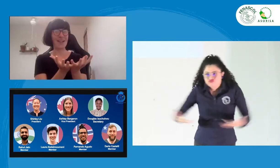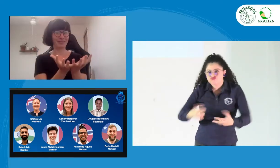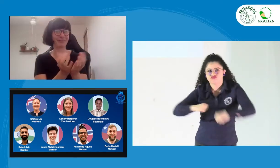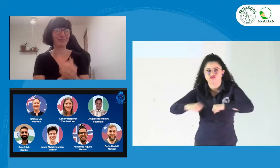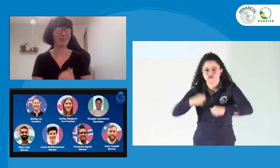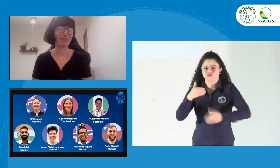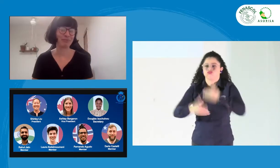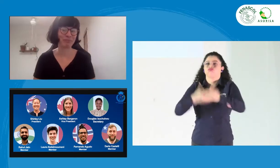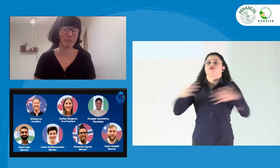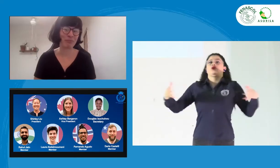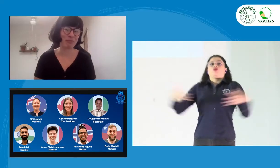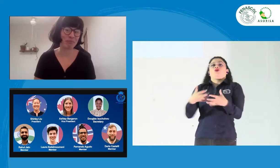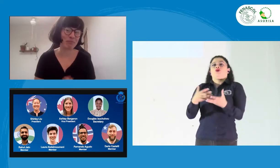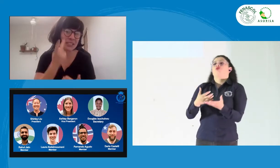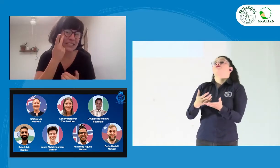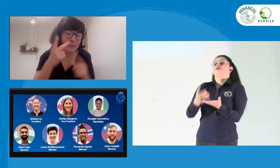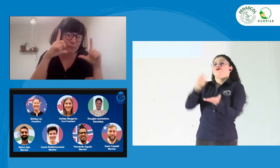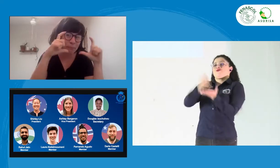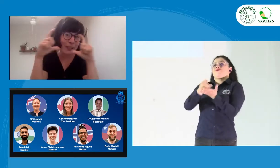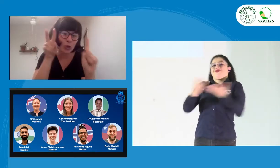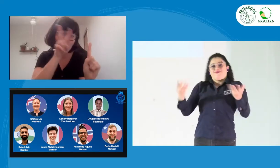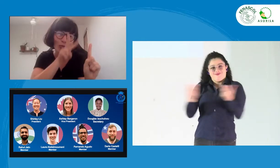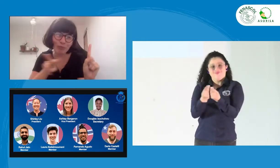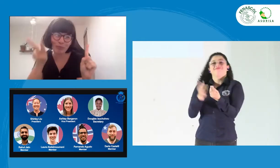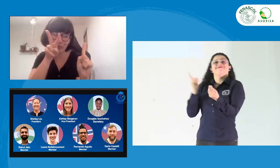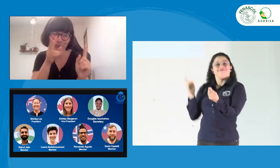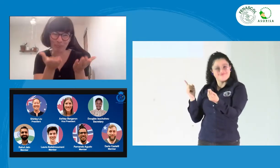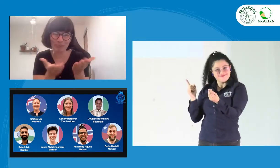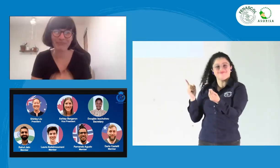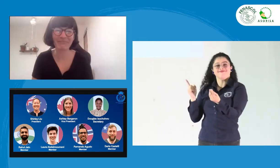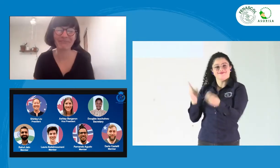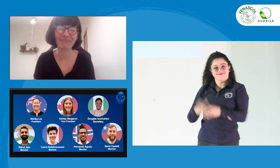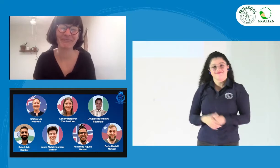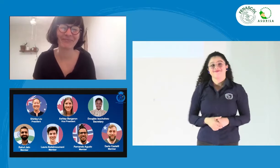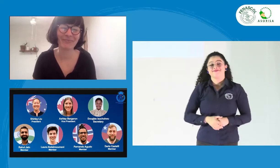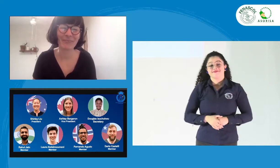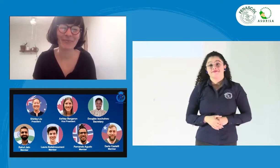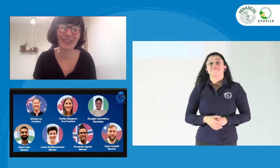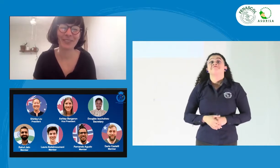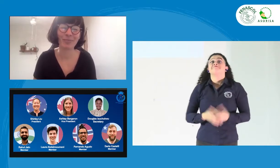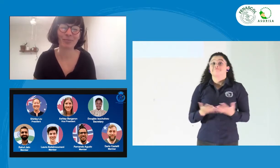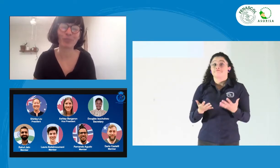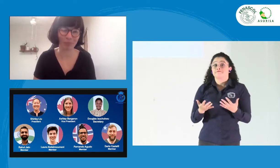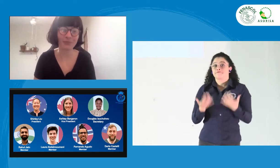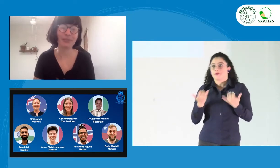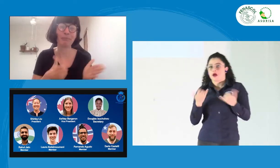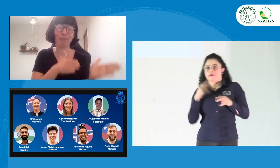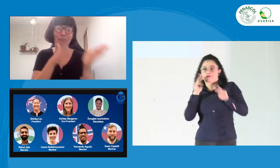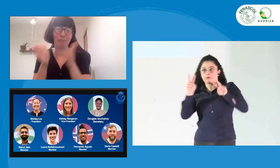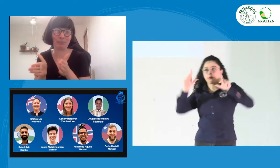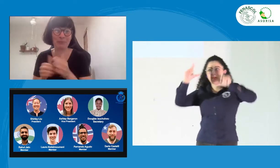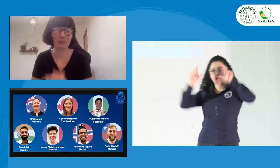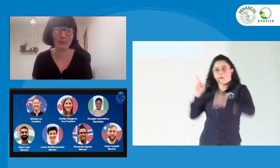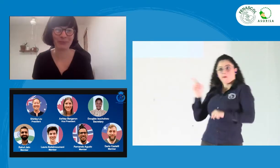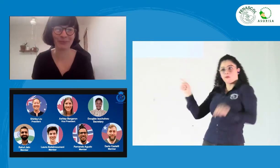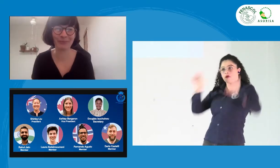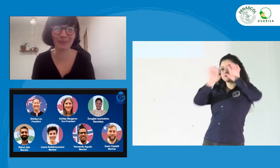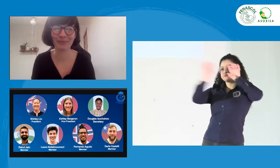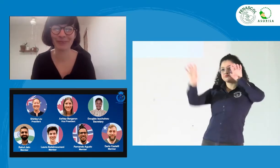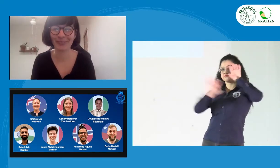representantes, como lo mencionaba, de las diferentes regiones, como ustedes lo ven acá en las fotografías. Vamos con la siguiente.